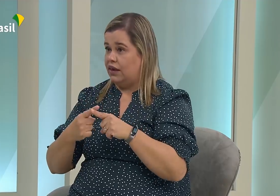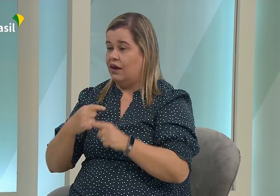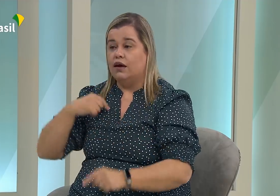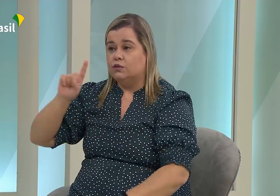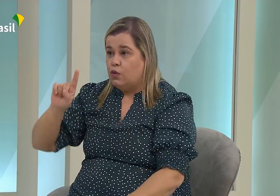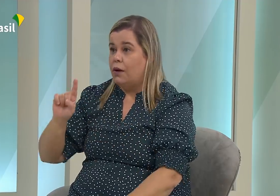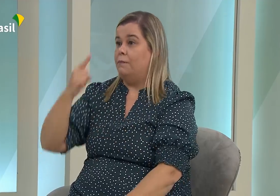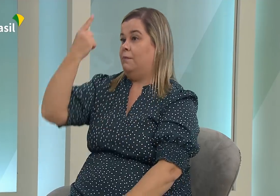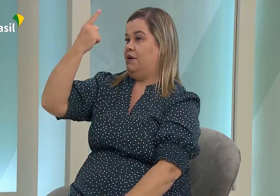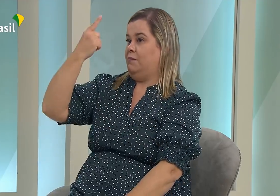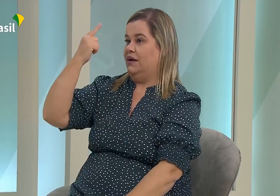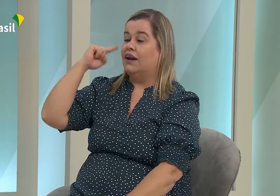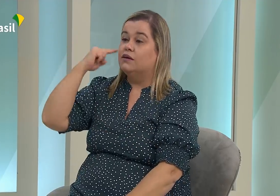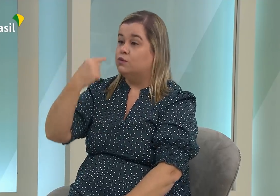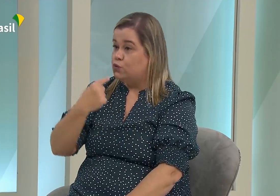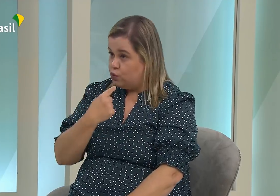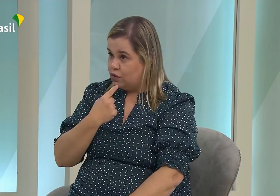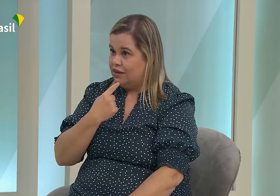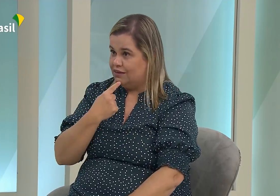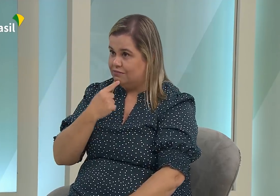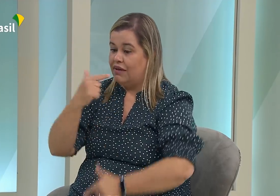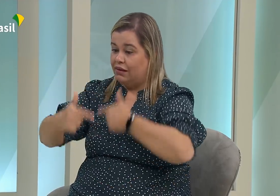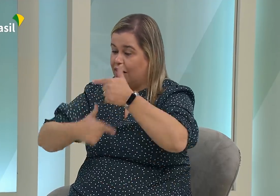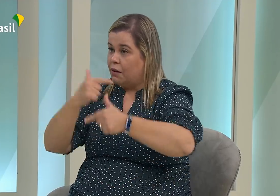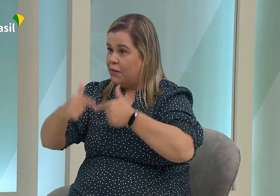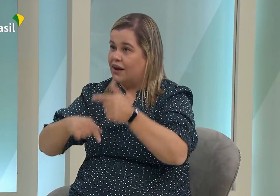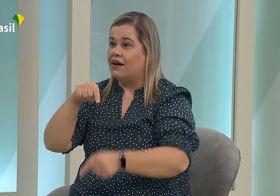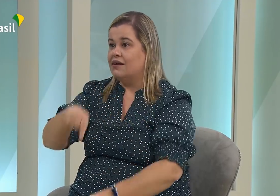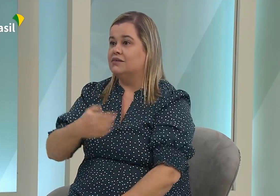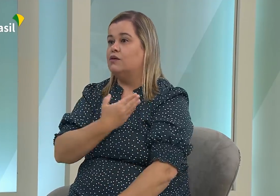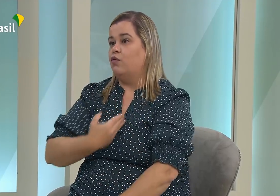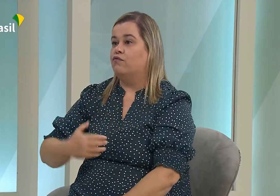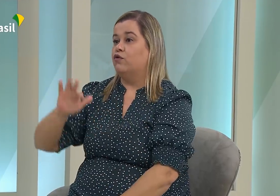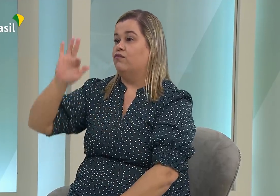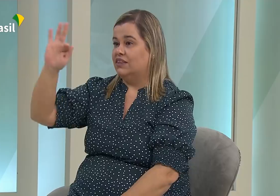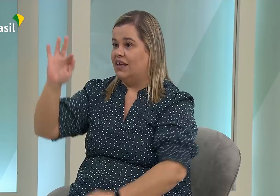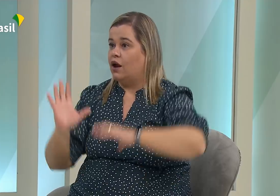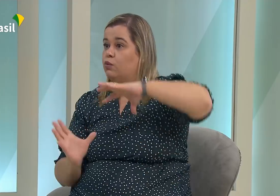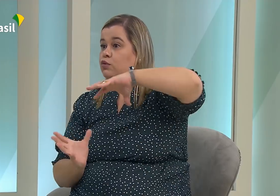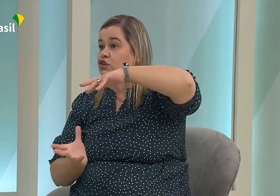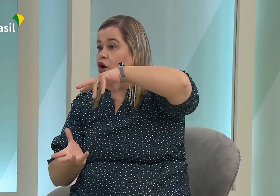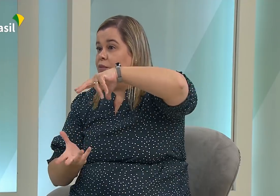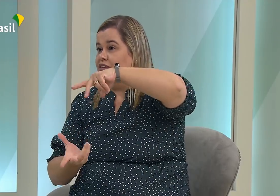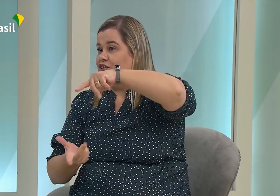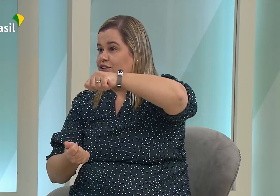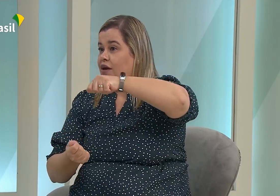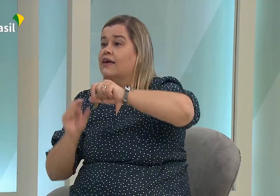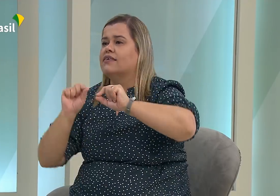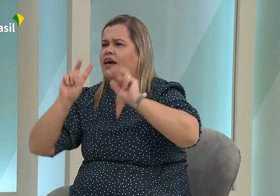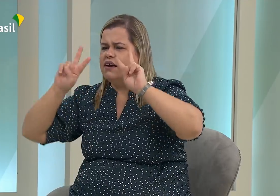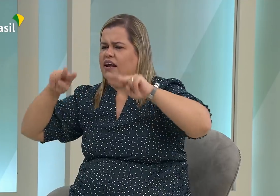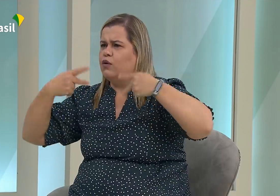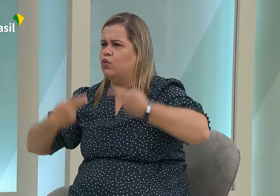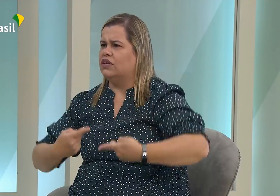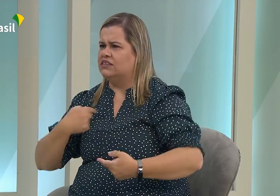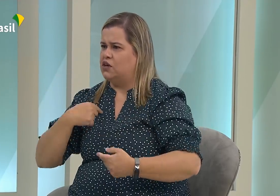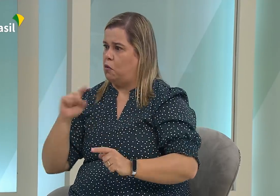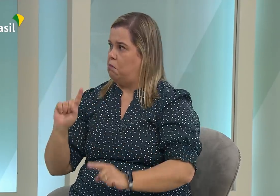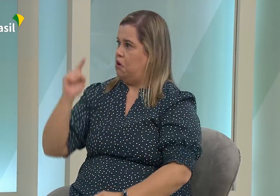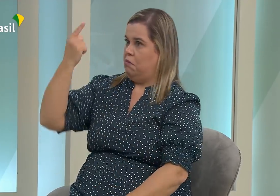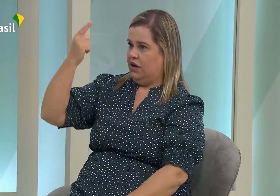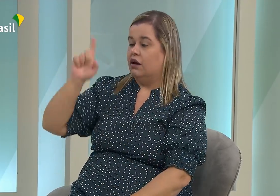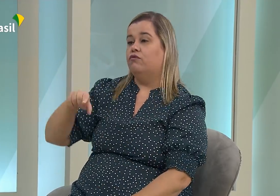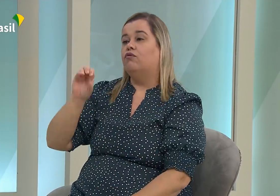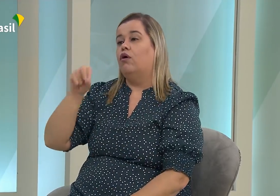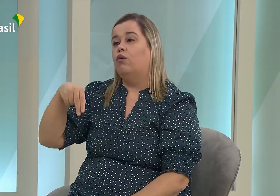nosso país e para o mundo também, porque eu sou a primeira surda a trabalhar no governo federal no alto escalão. E não